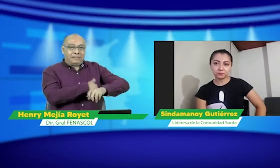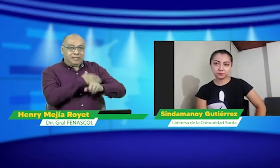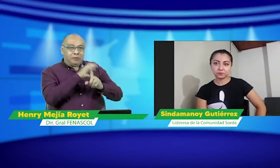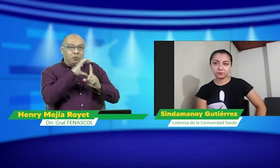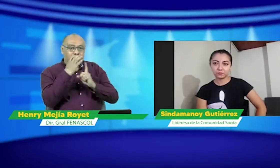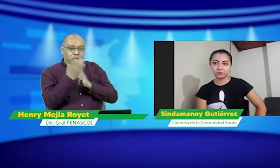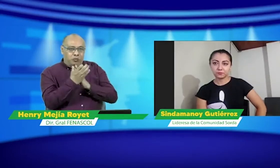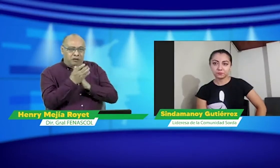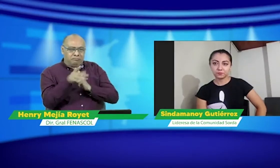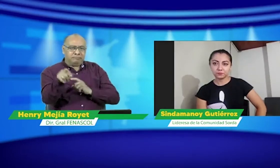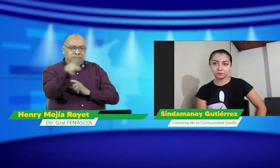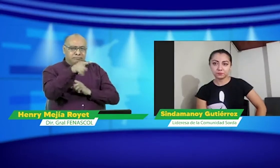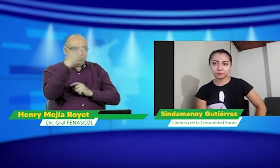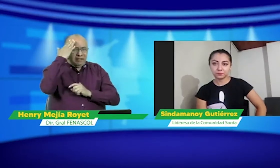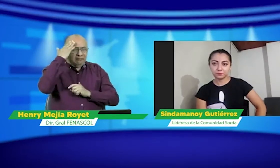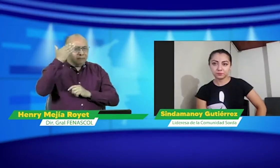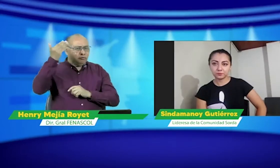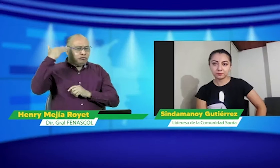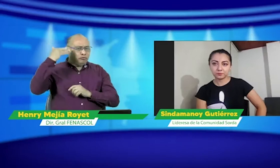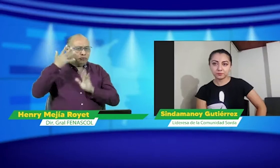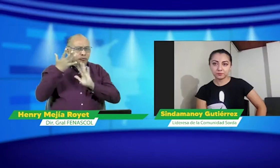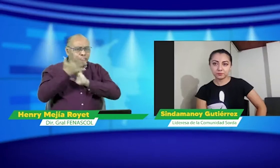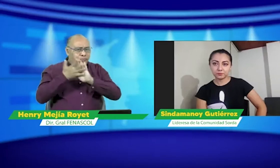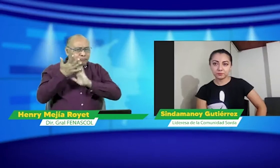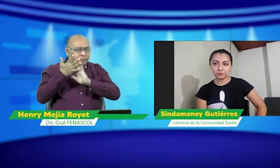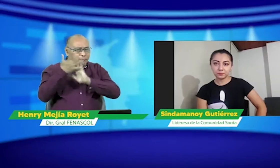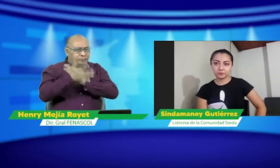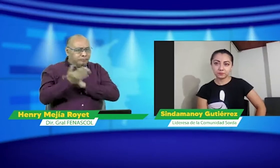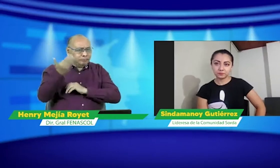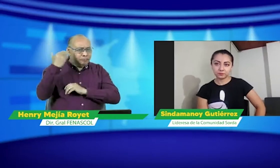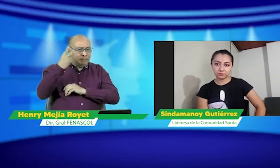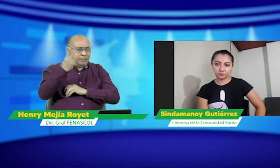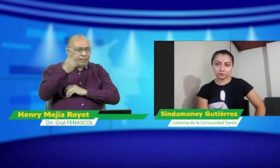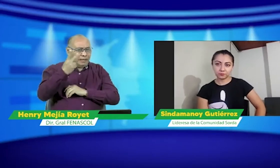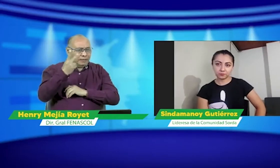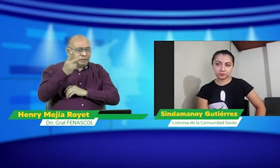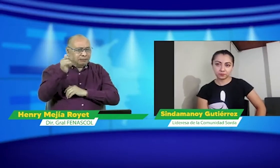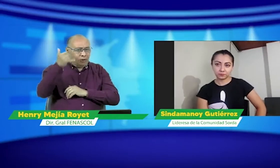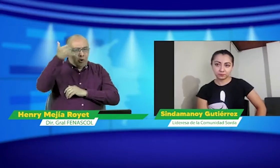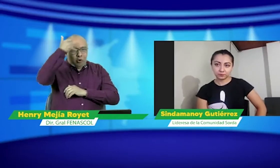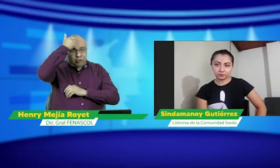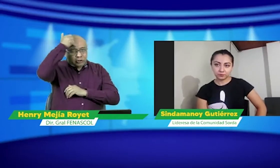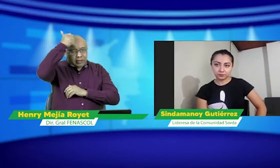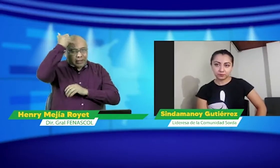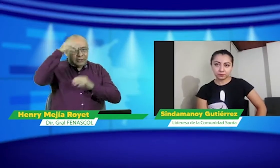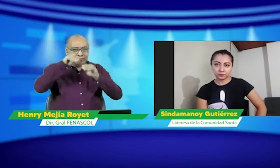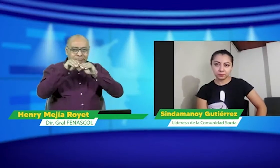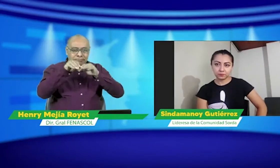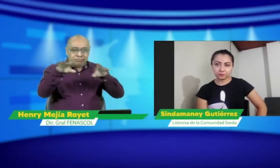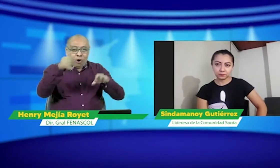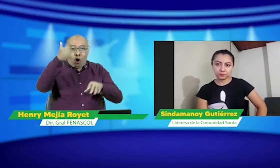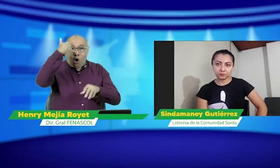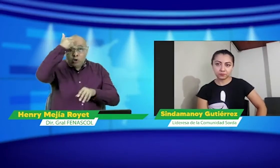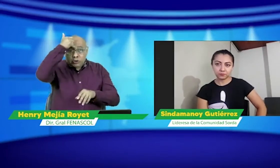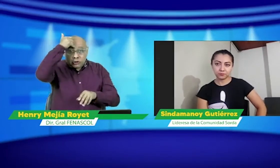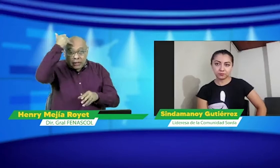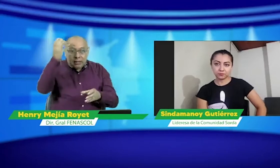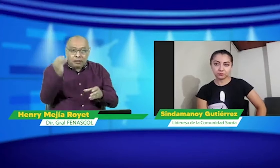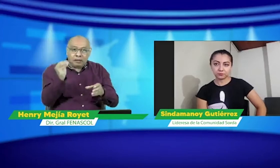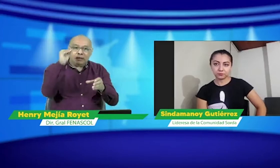que es esa ley que ha salido desde el Ministerio de Cultura recientemente no sé si ustedes recuerdan que desde